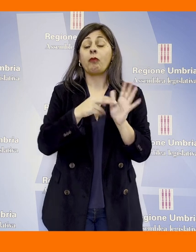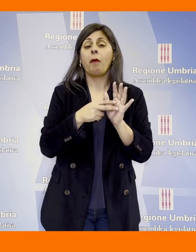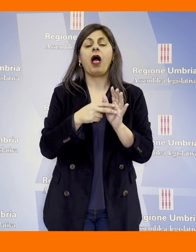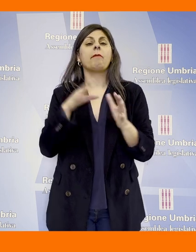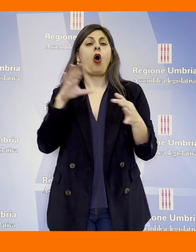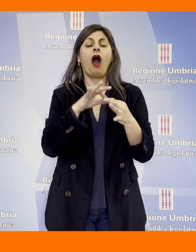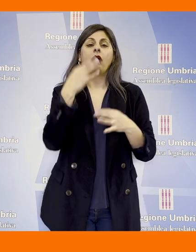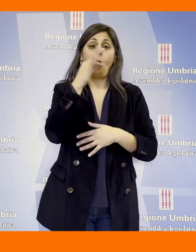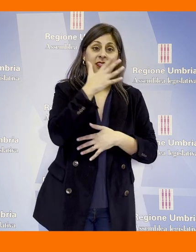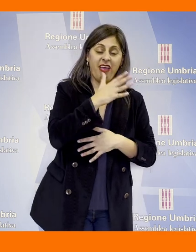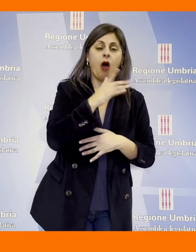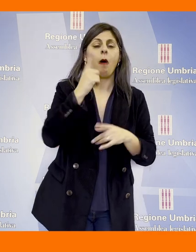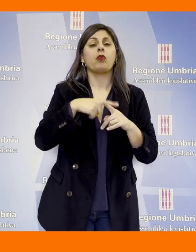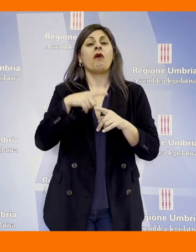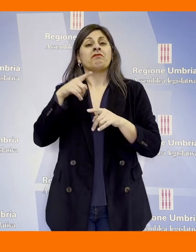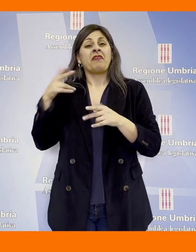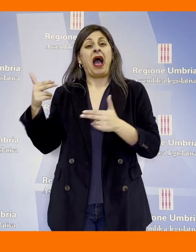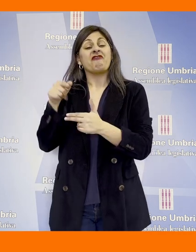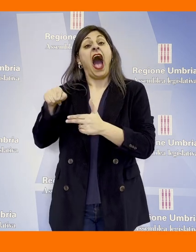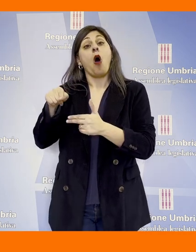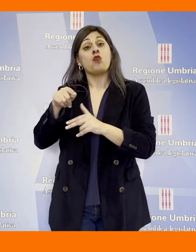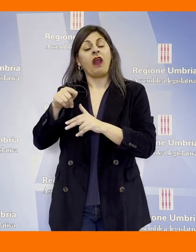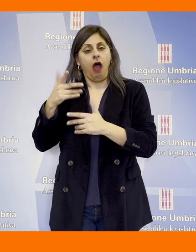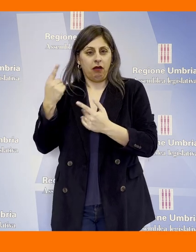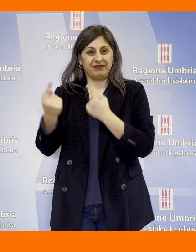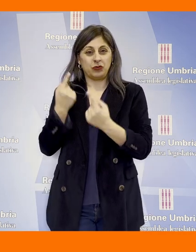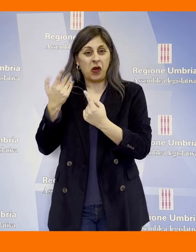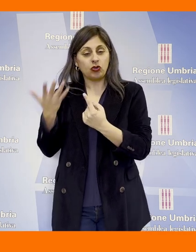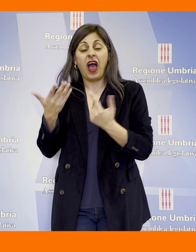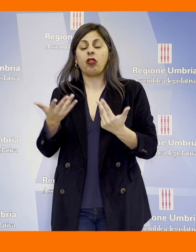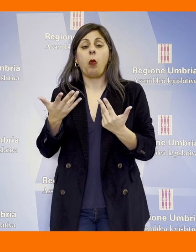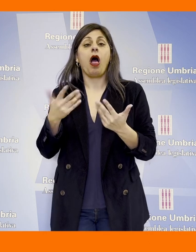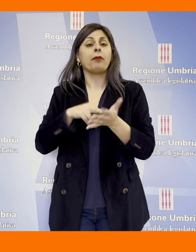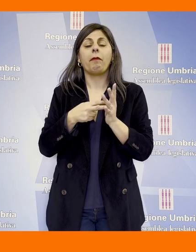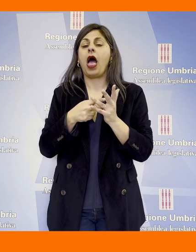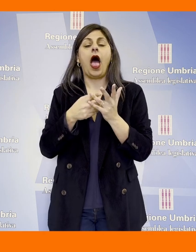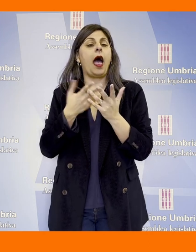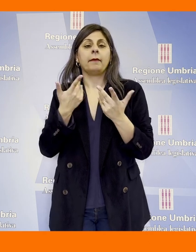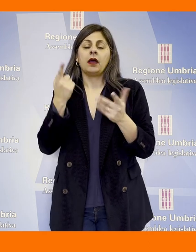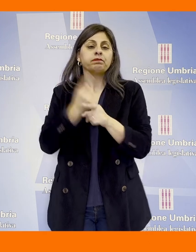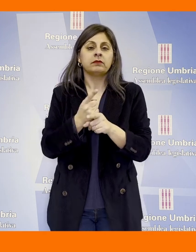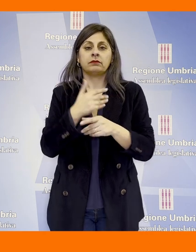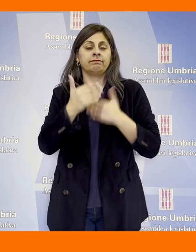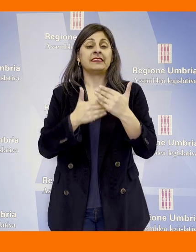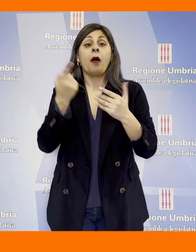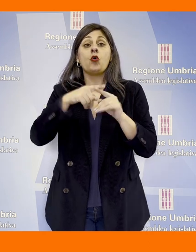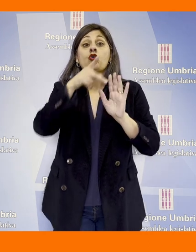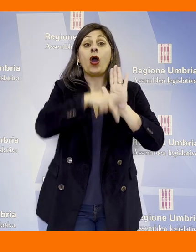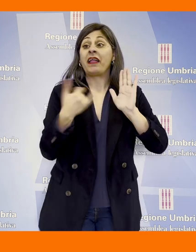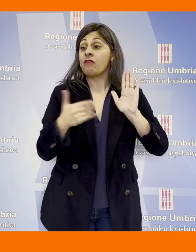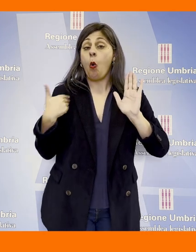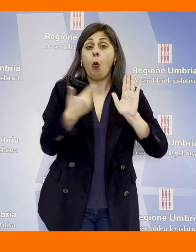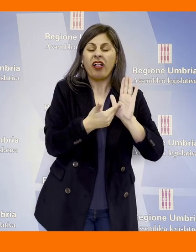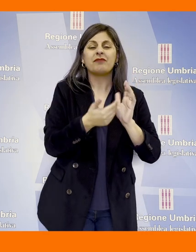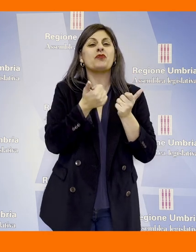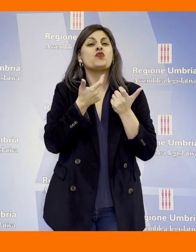relative a qualità dell'acqua e condizioni della fauna non sarebbero state superate in questi ultimi anni, mentre a causa delle recenti normative si sarebbe